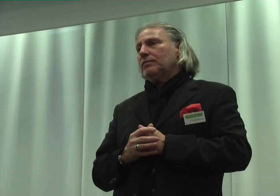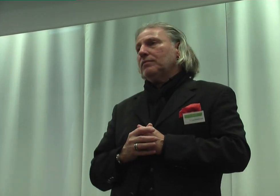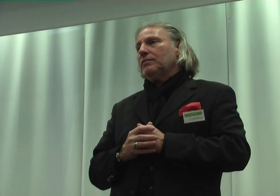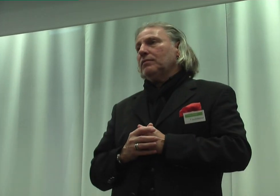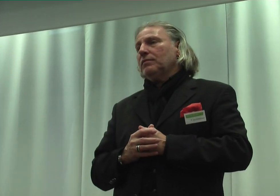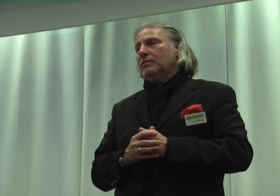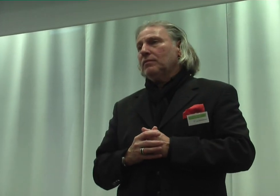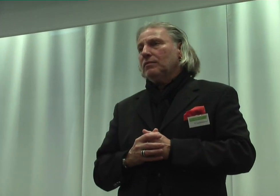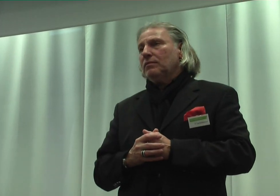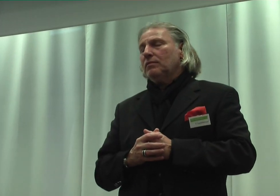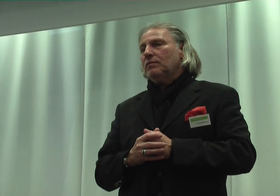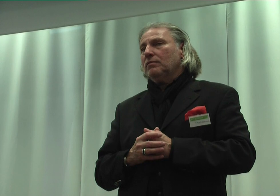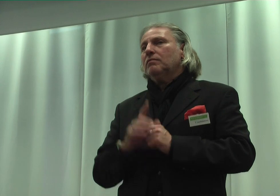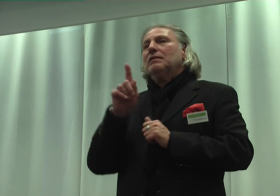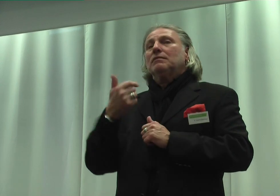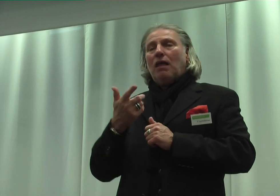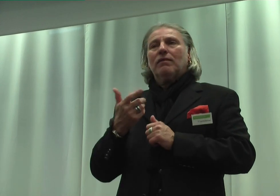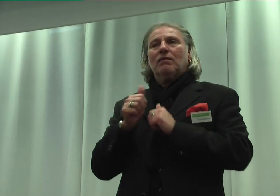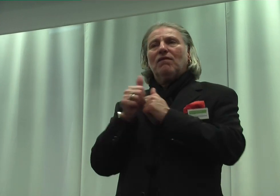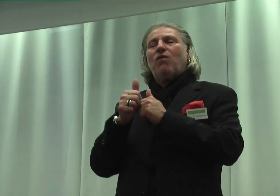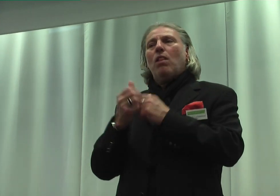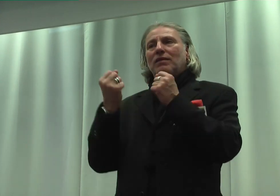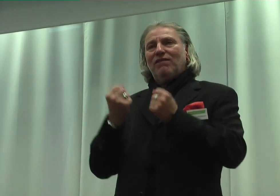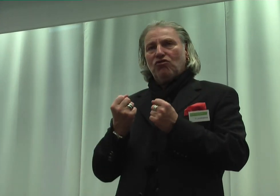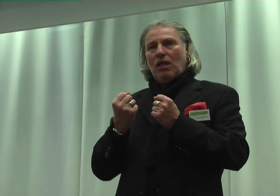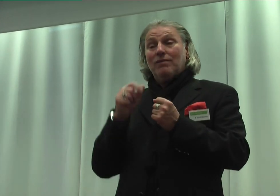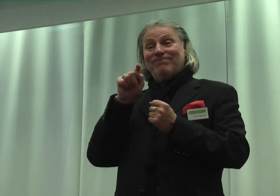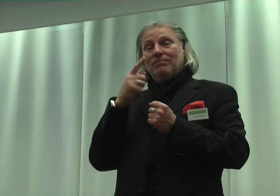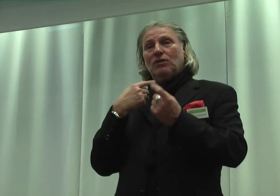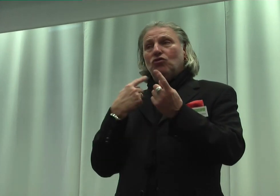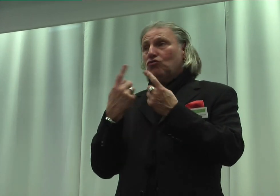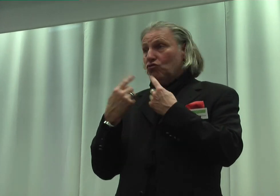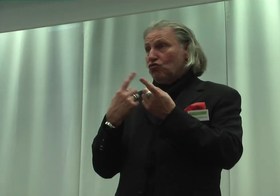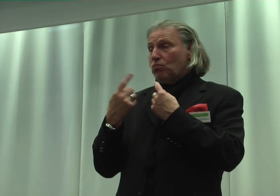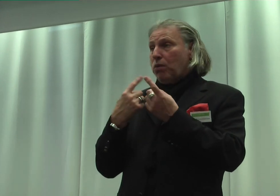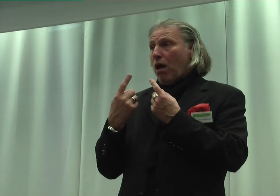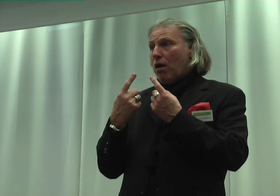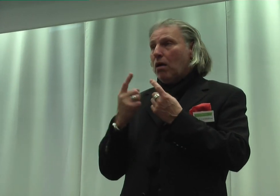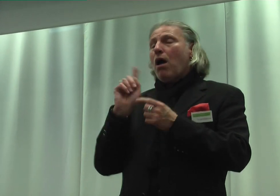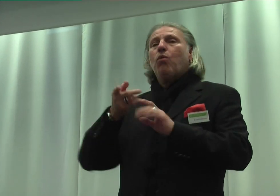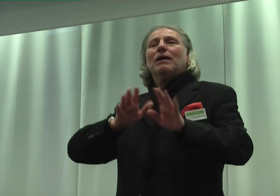Es folgt die Feststellung, dass Sprache, auch Gebärdensprach-Rückfass,